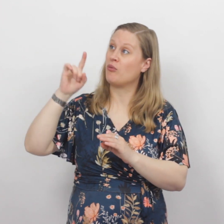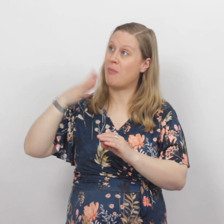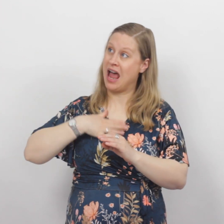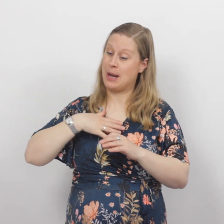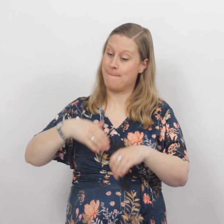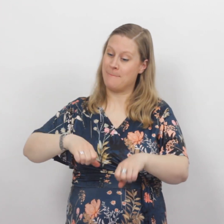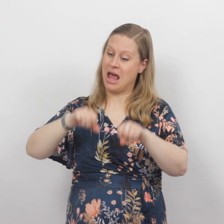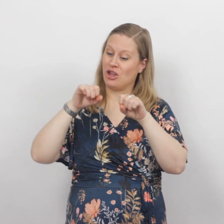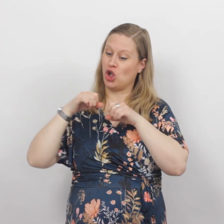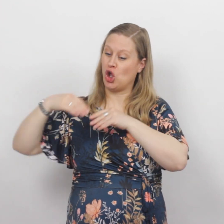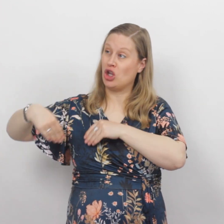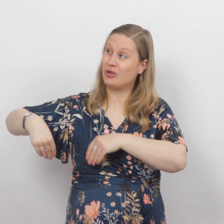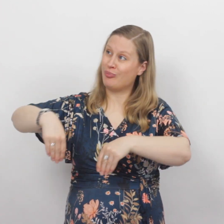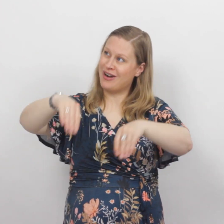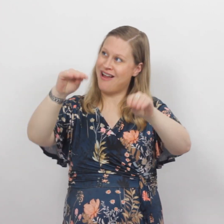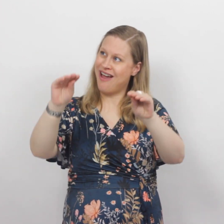mijn bed gespreid